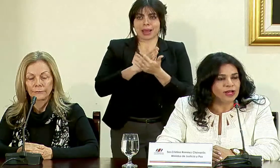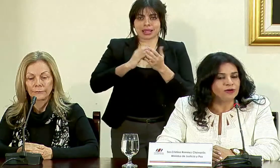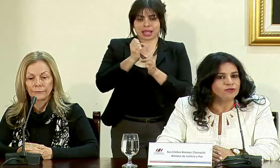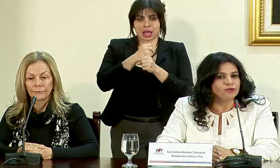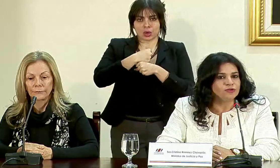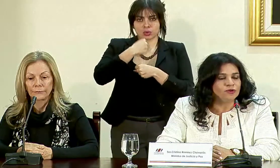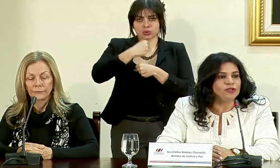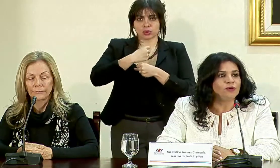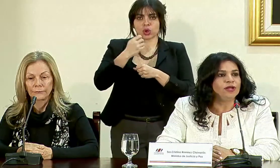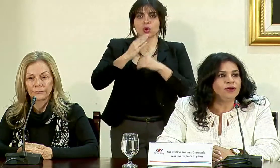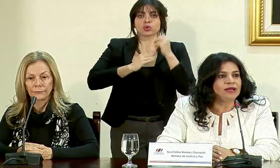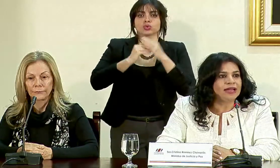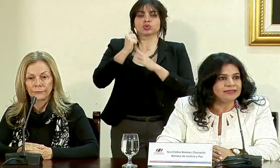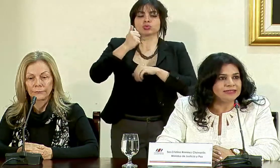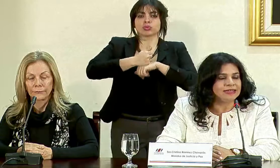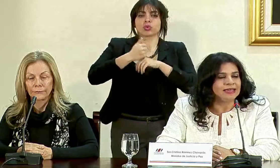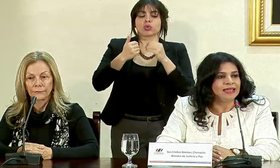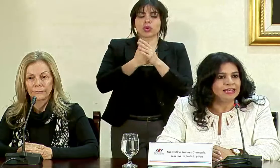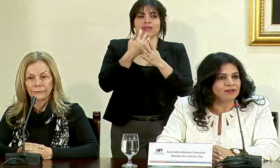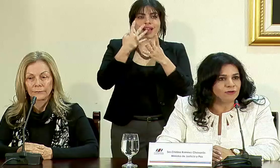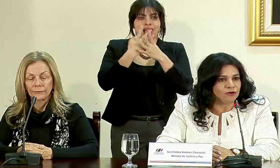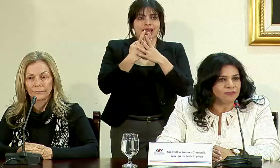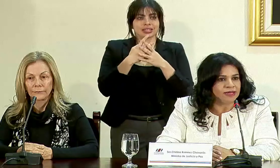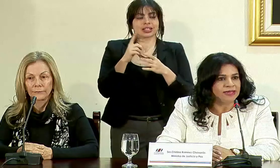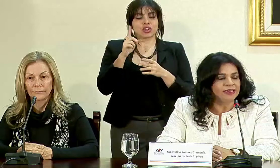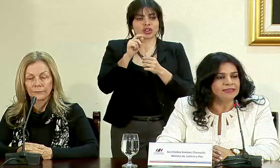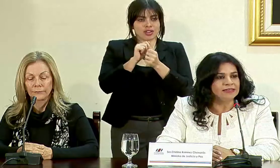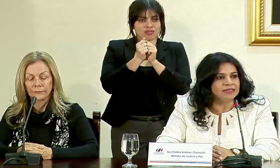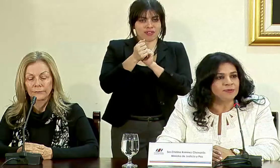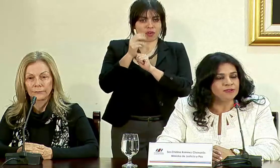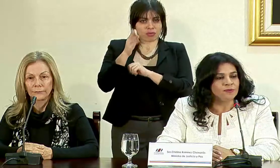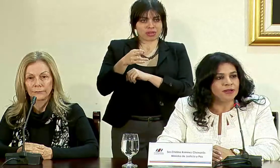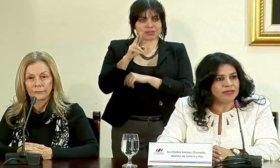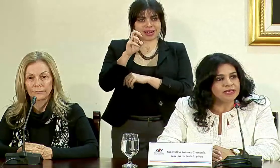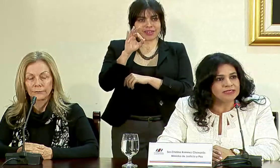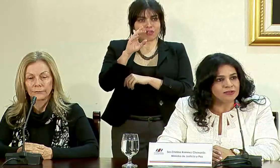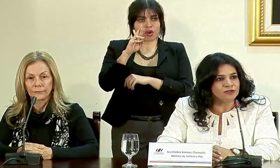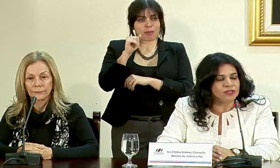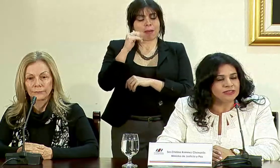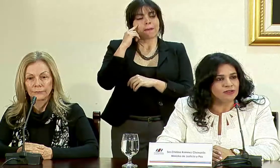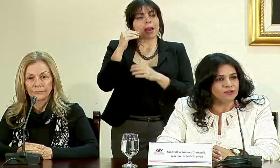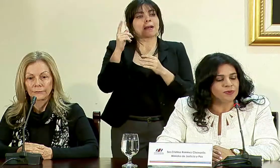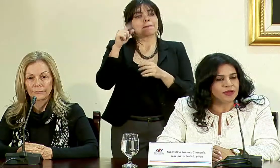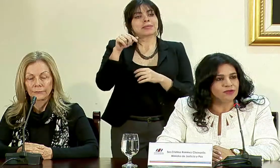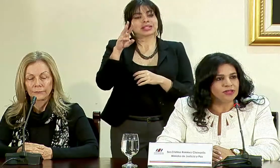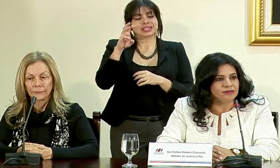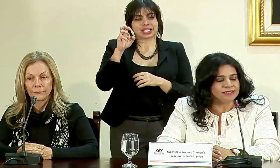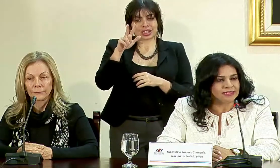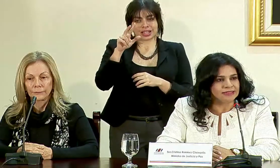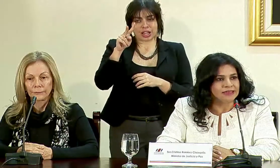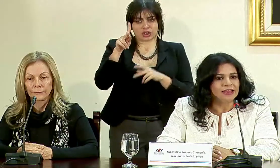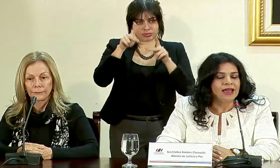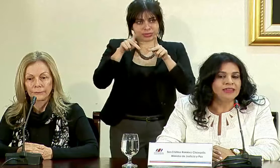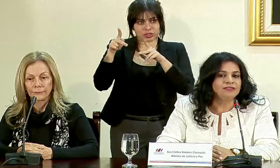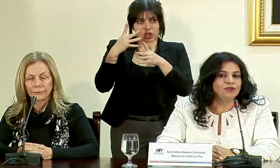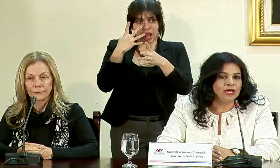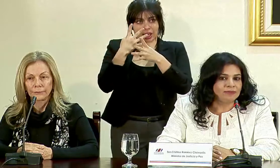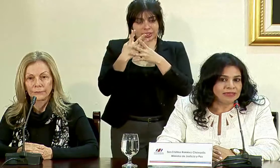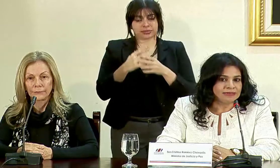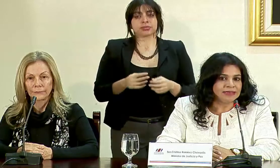ejecución la construcción de una nueva cárcel en la reforma que tendrá espacio para mil seiscientos treinta y dos privados de libertad